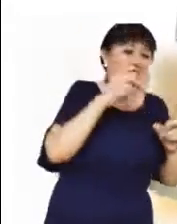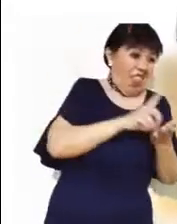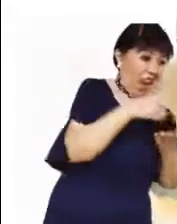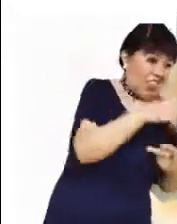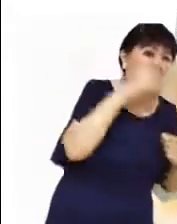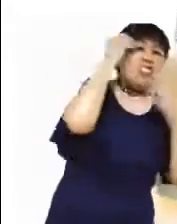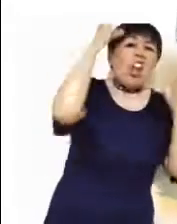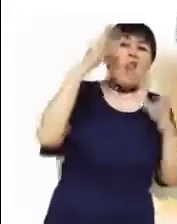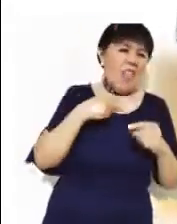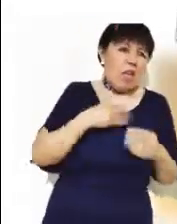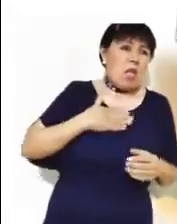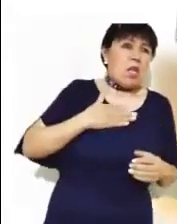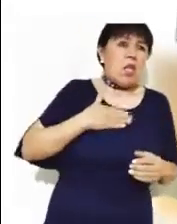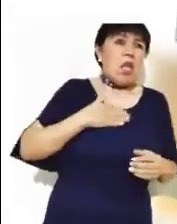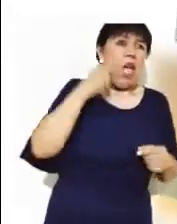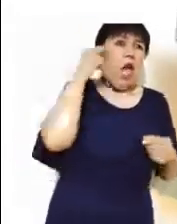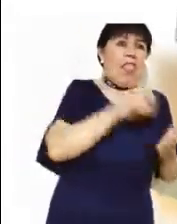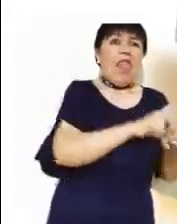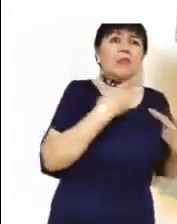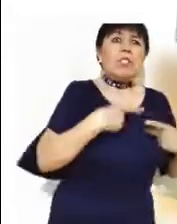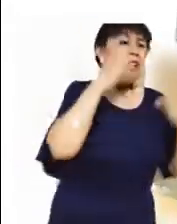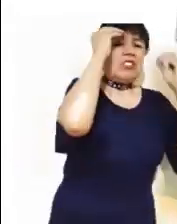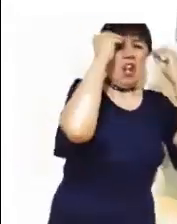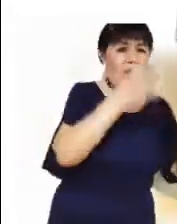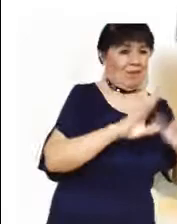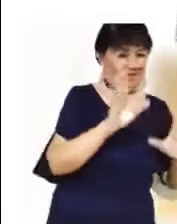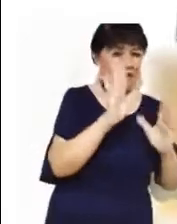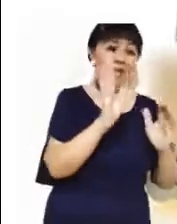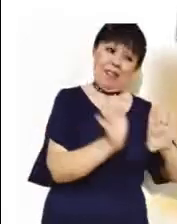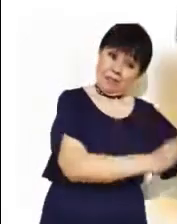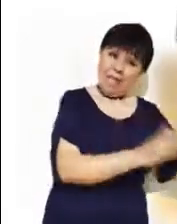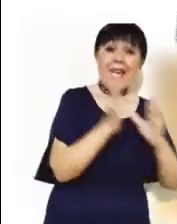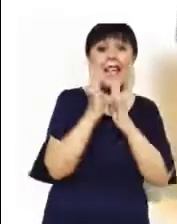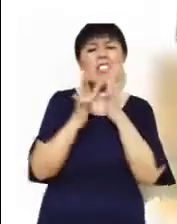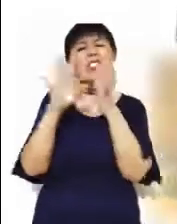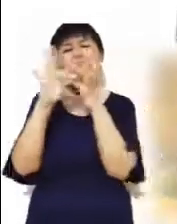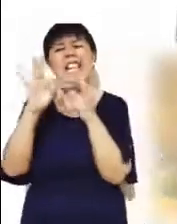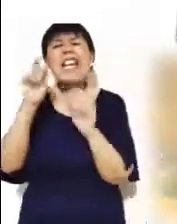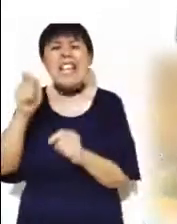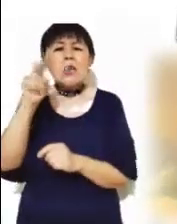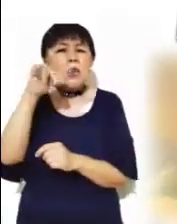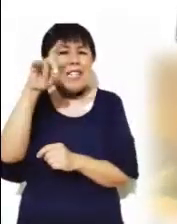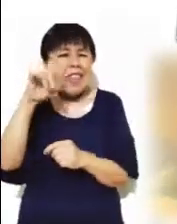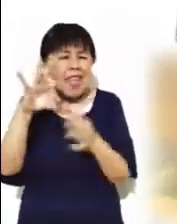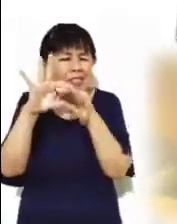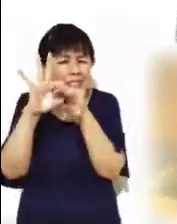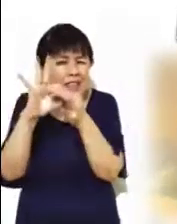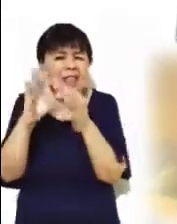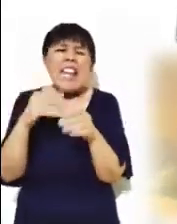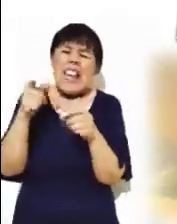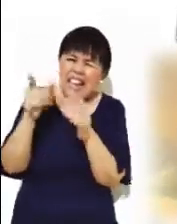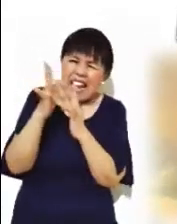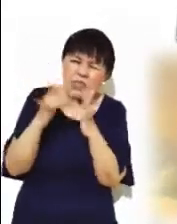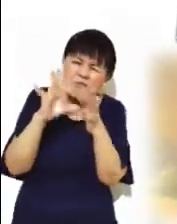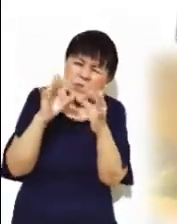y la dignidad de las personas. Cristo habla de unidad y con su vida nos mostró a cuál